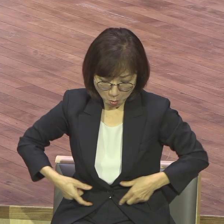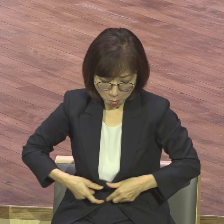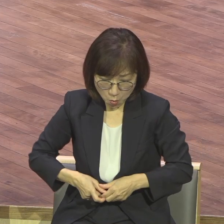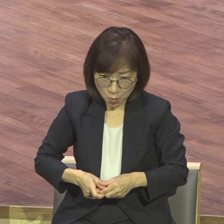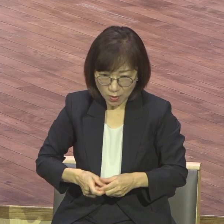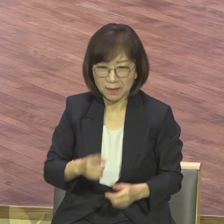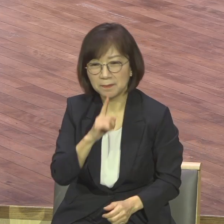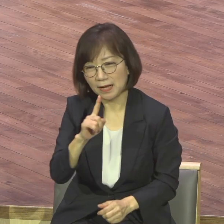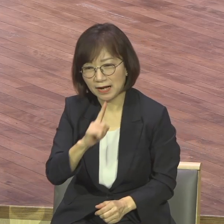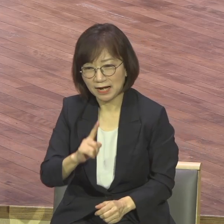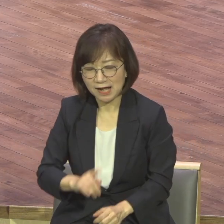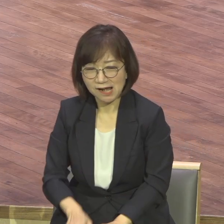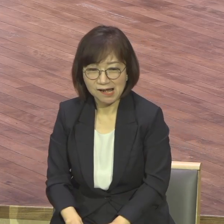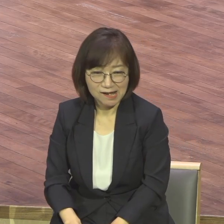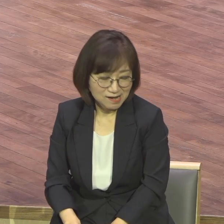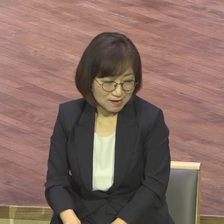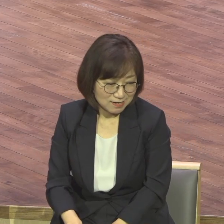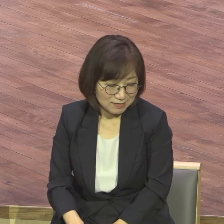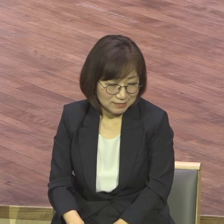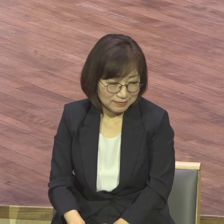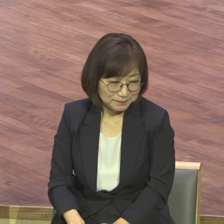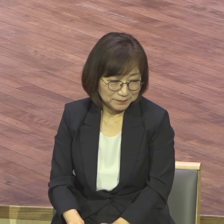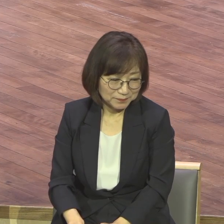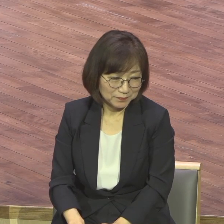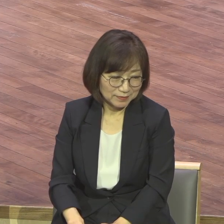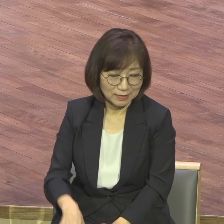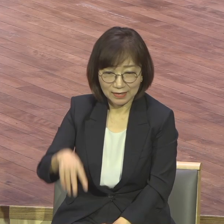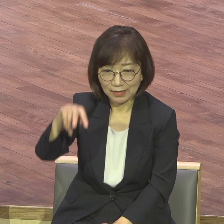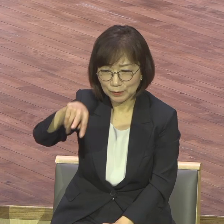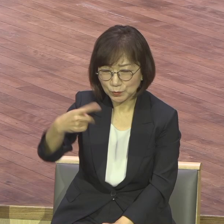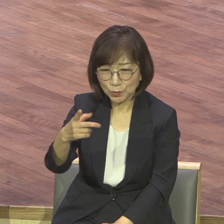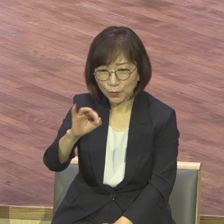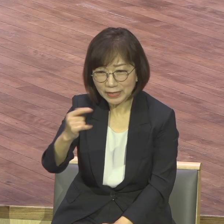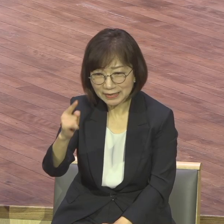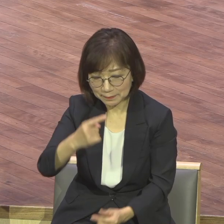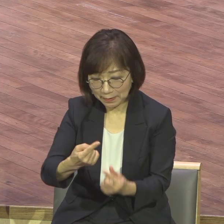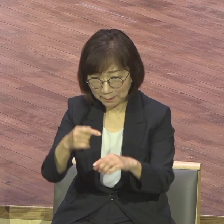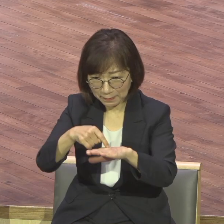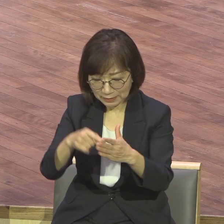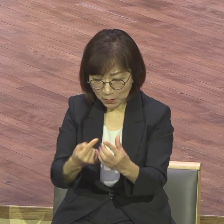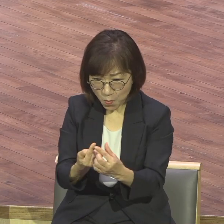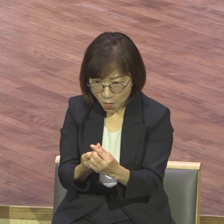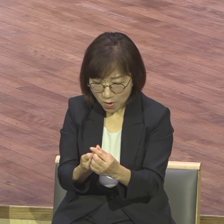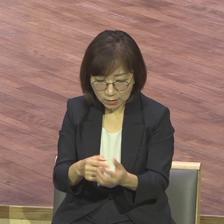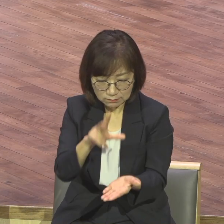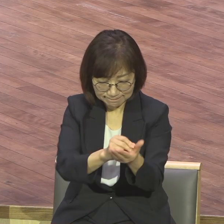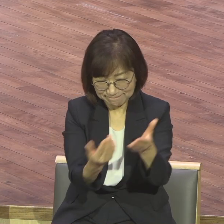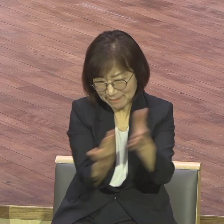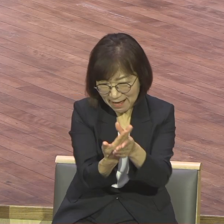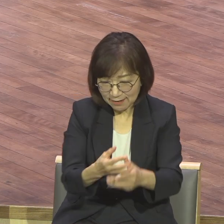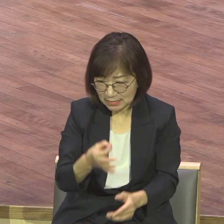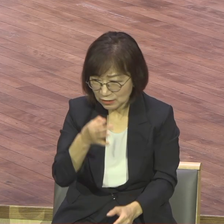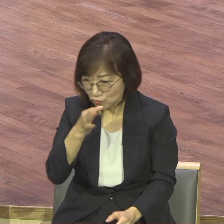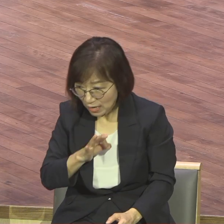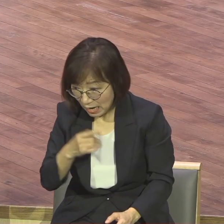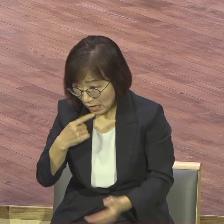아주 중요한 의미죠 소위는요 문제사건 앞에 이해관계에 따라서 불협화가 일어나죠